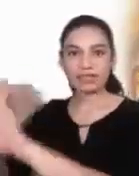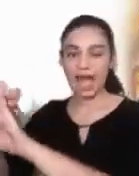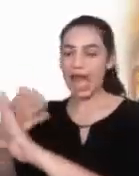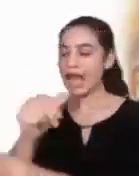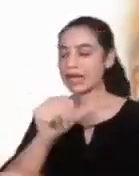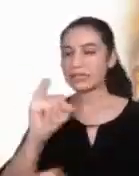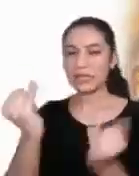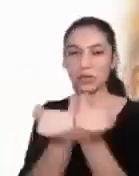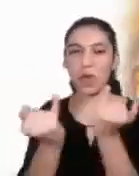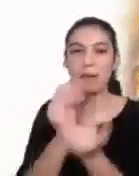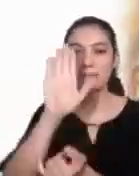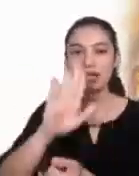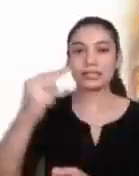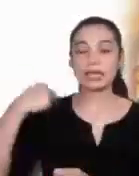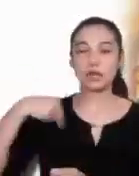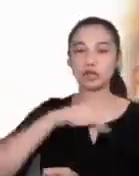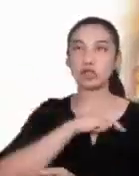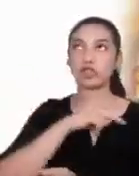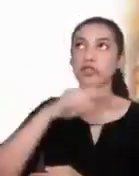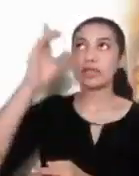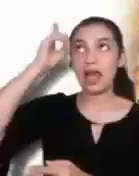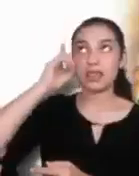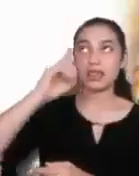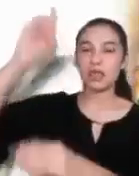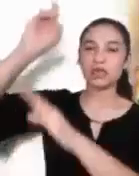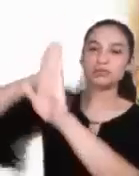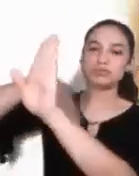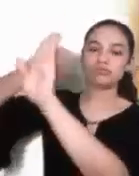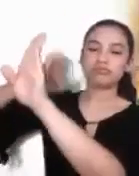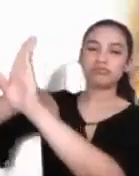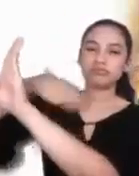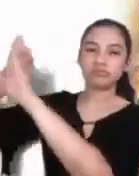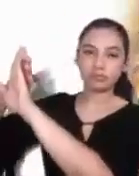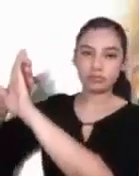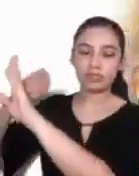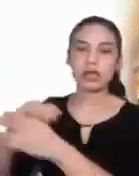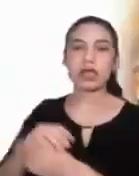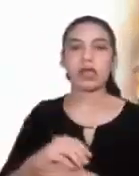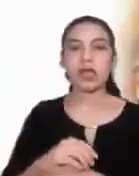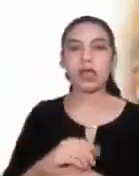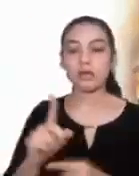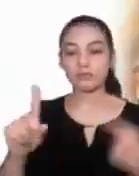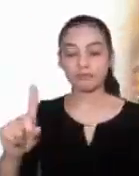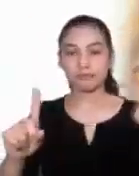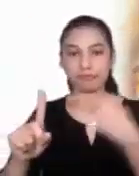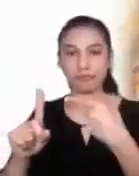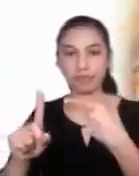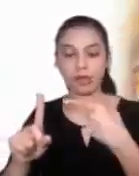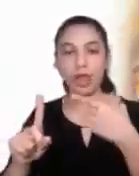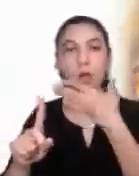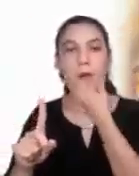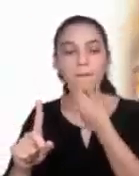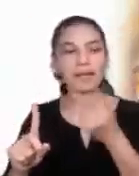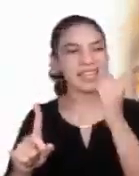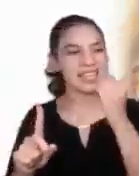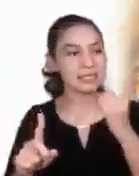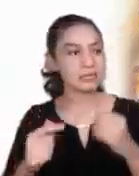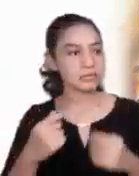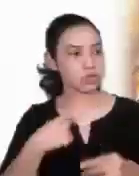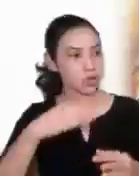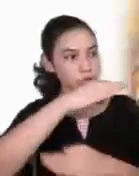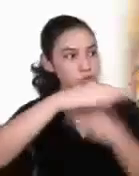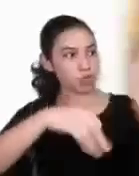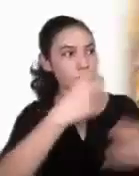Para nuestra sorpresa, el hombre afirma que lo ha cumplido todo desde pequeño. Cosa